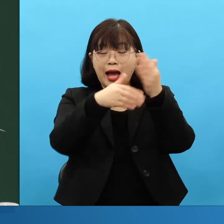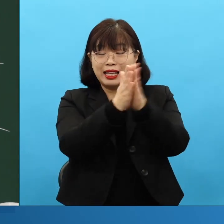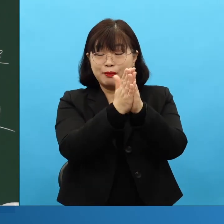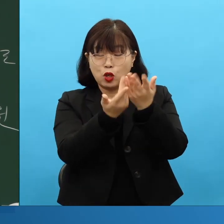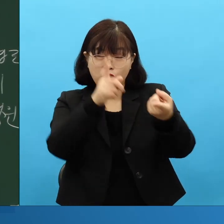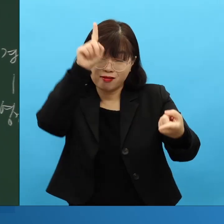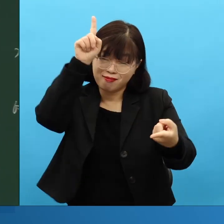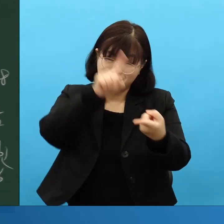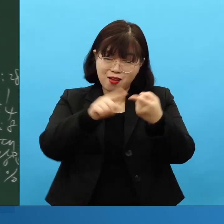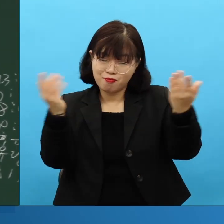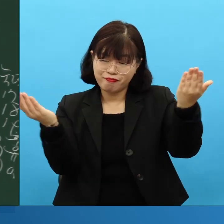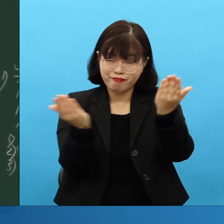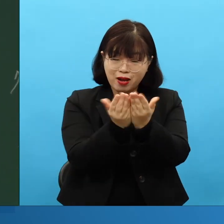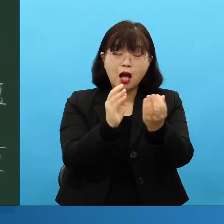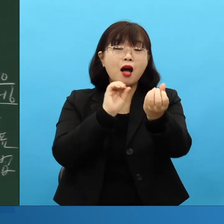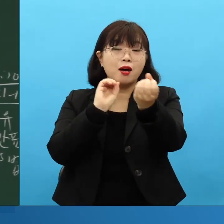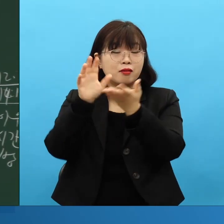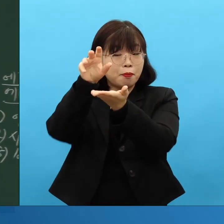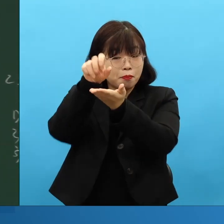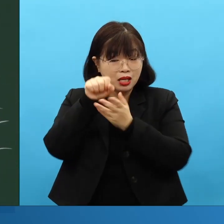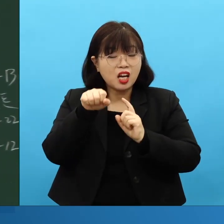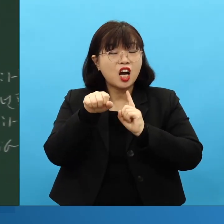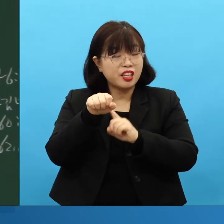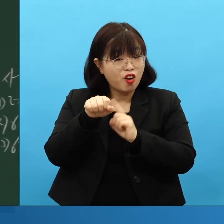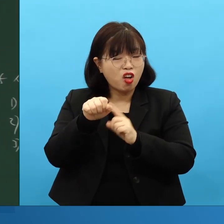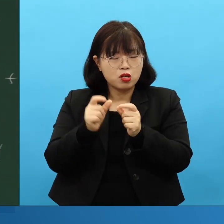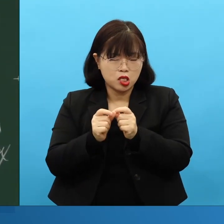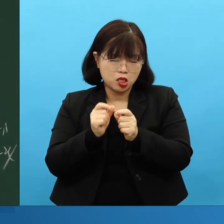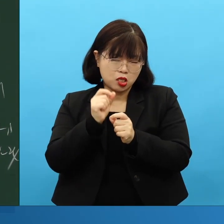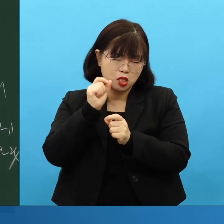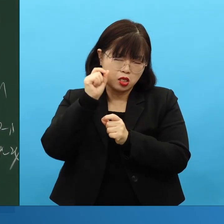지금 모세게 낳았던 피자세 은약은 지금도 일어나고 있어요.